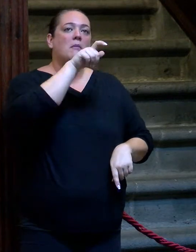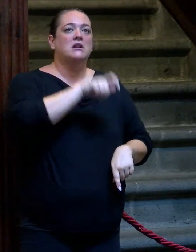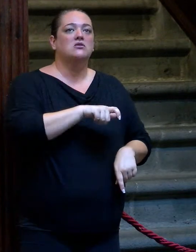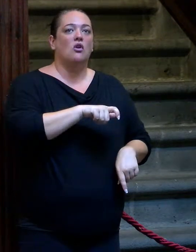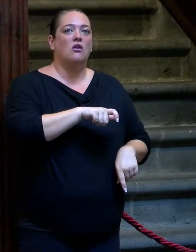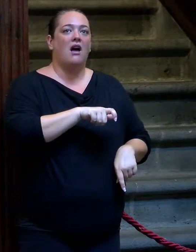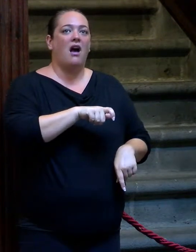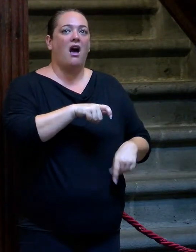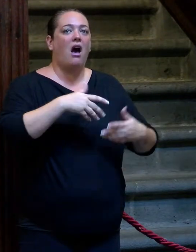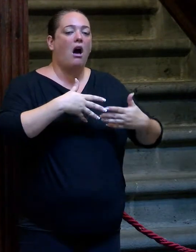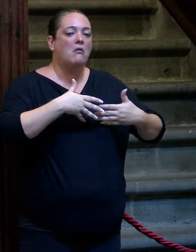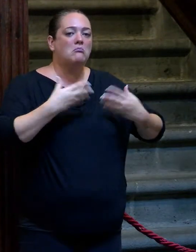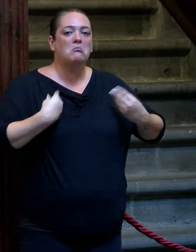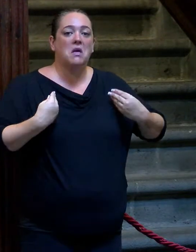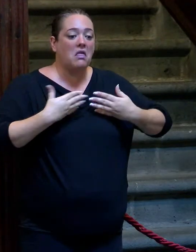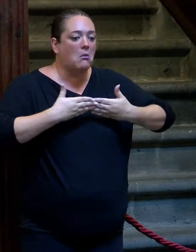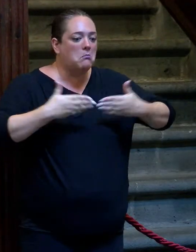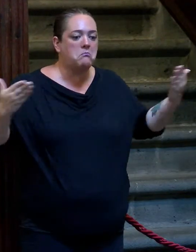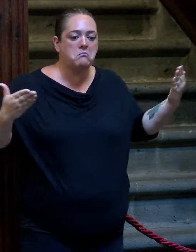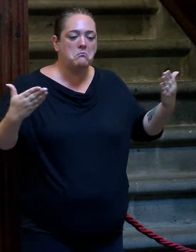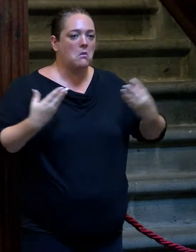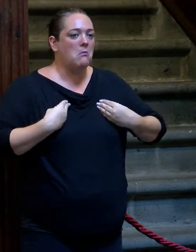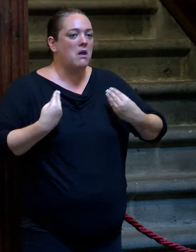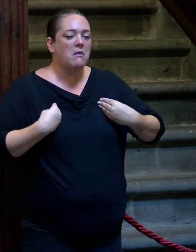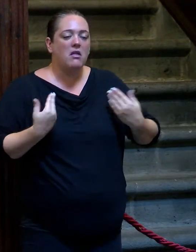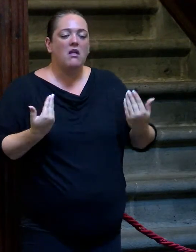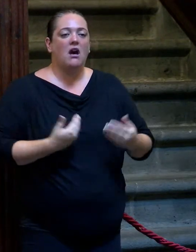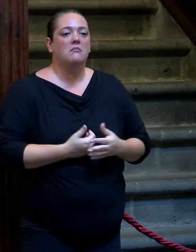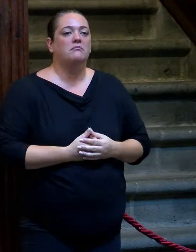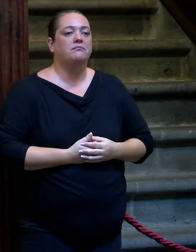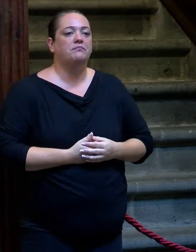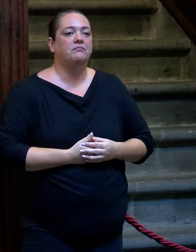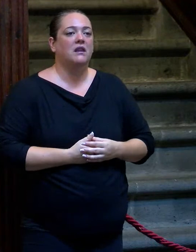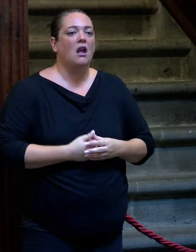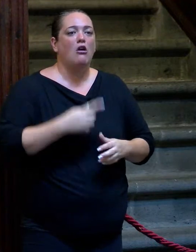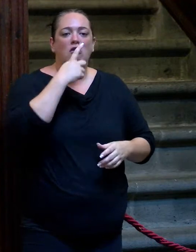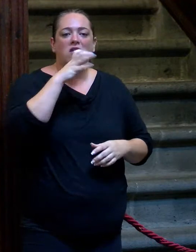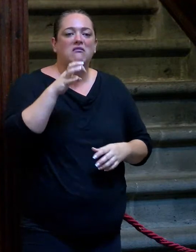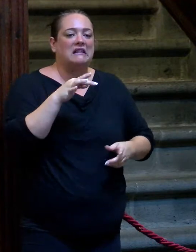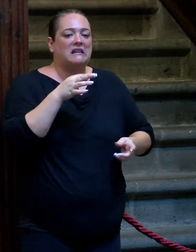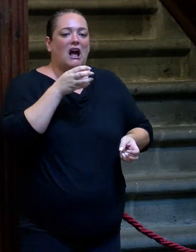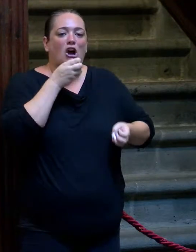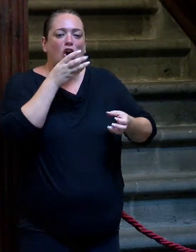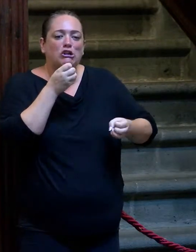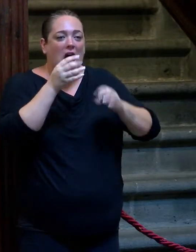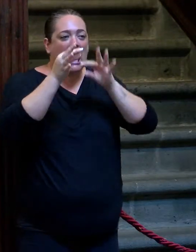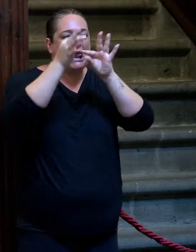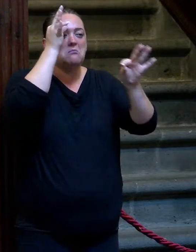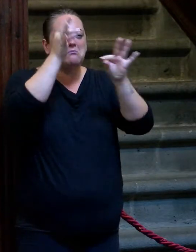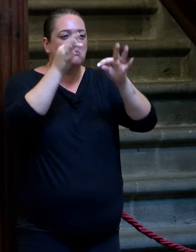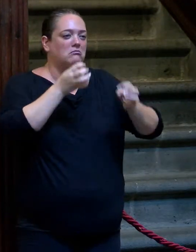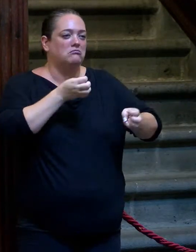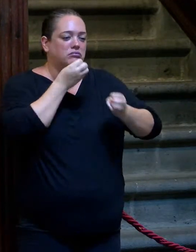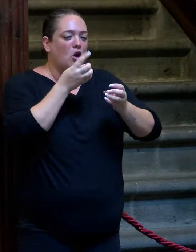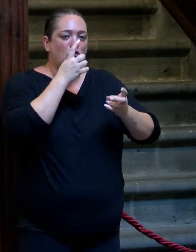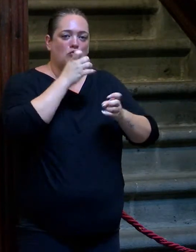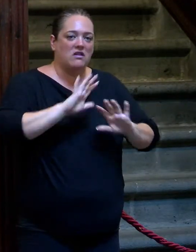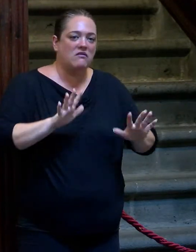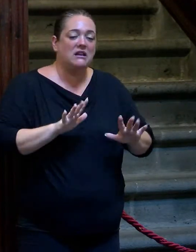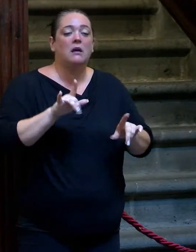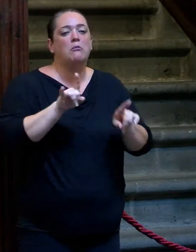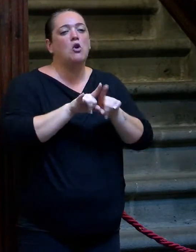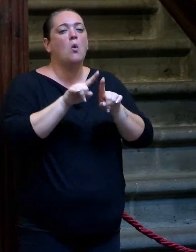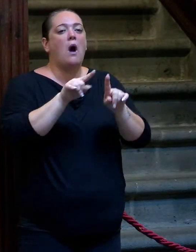abiertamente su vida sin necesidad de contarla con pelos y señales, pero han sido el